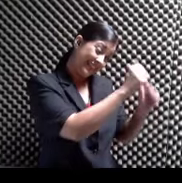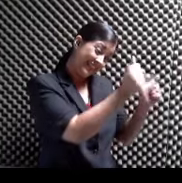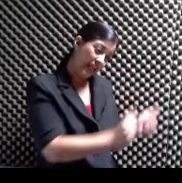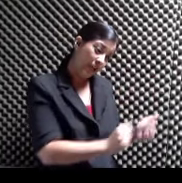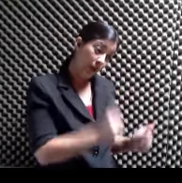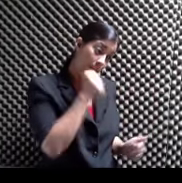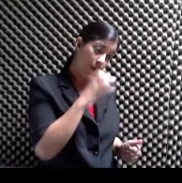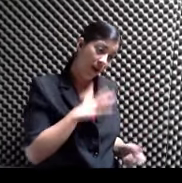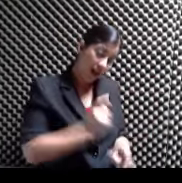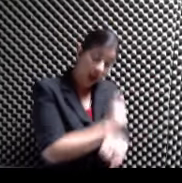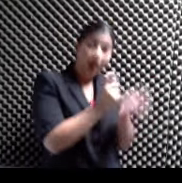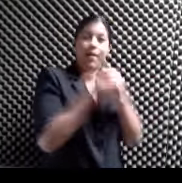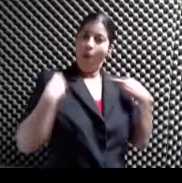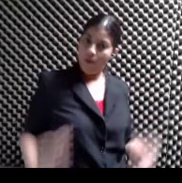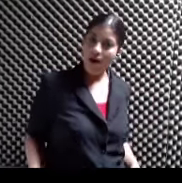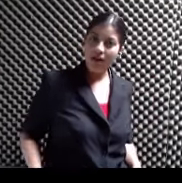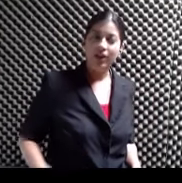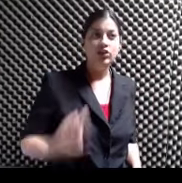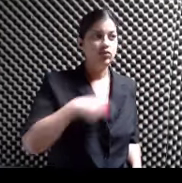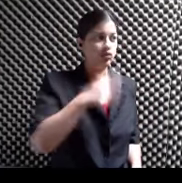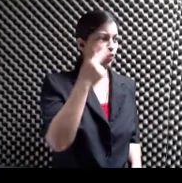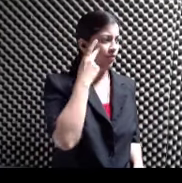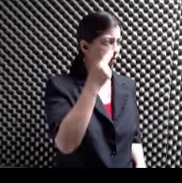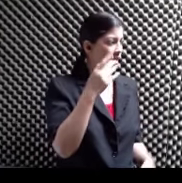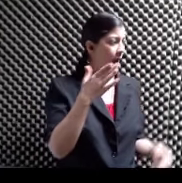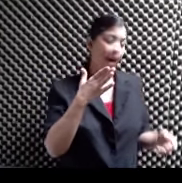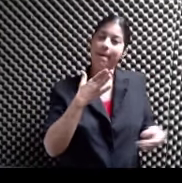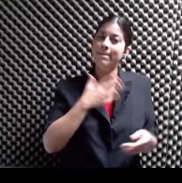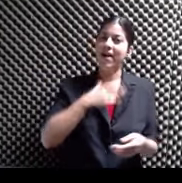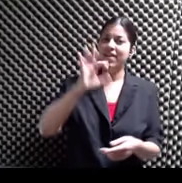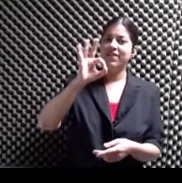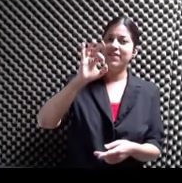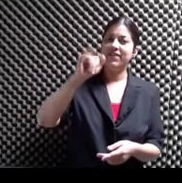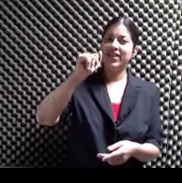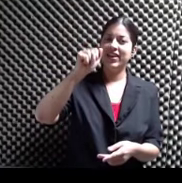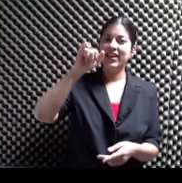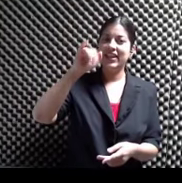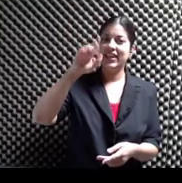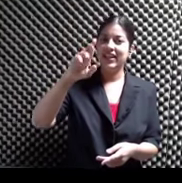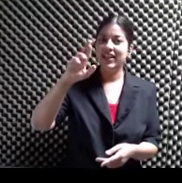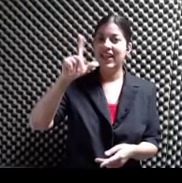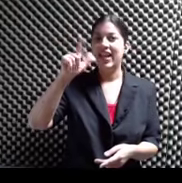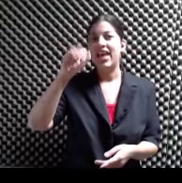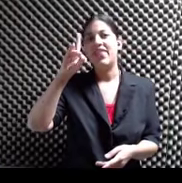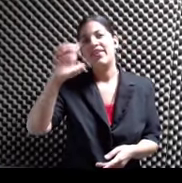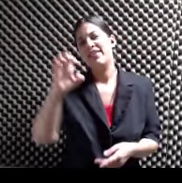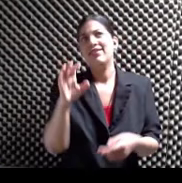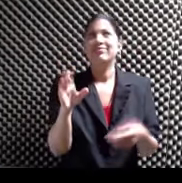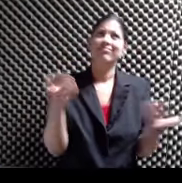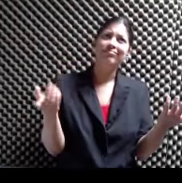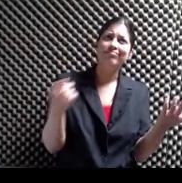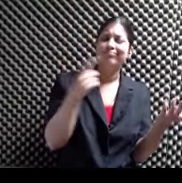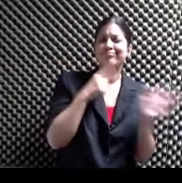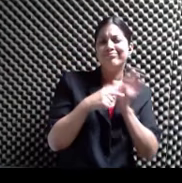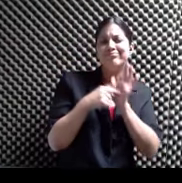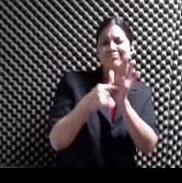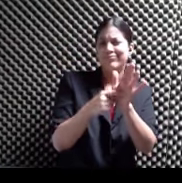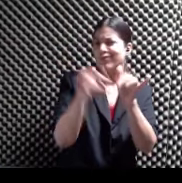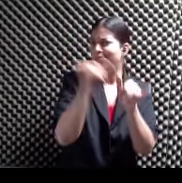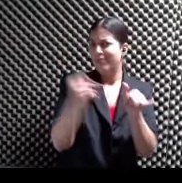Explorado en películas My Fair Lady Con Audrey Hepburn ¿Verdad? Ese tipo de Pretty Woman Entonces pues El mismo Tomasso Landolfi